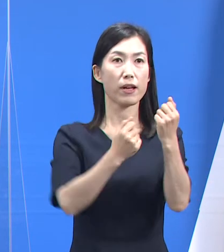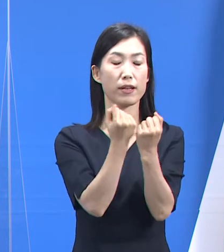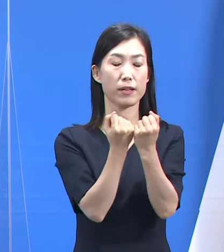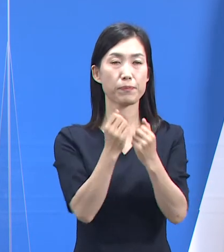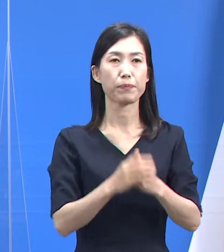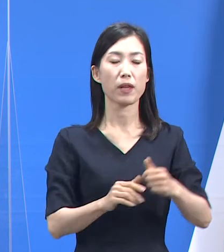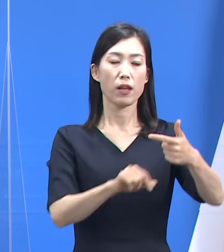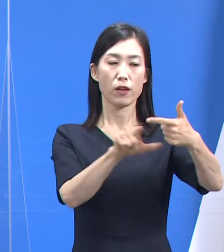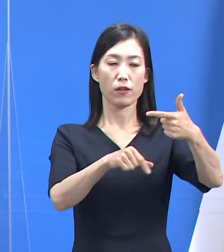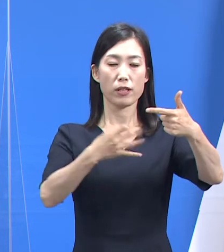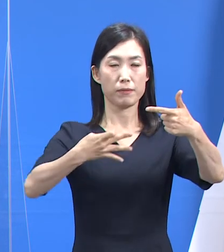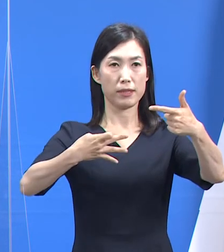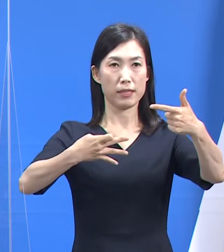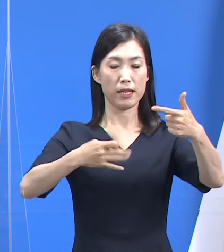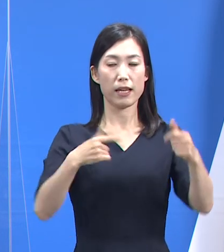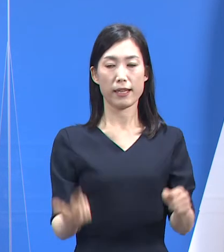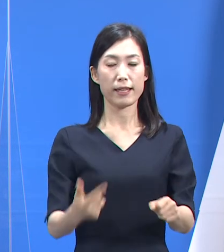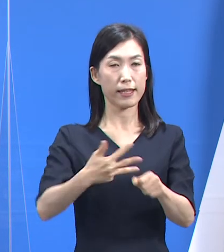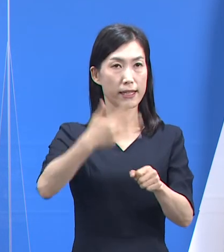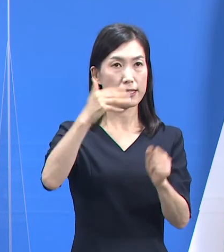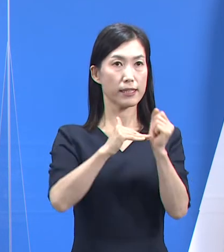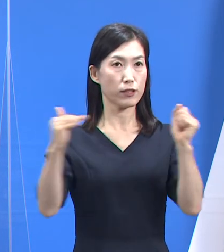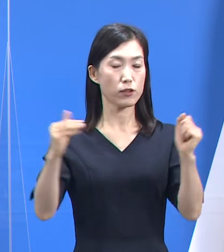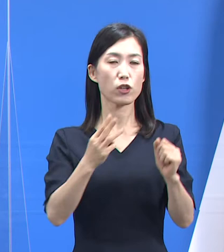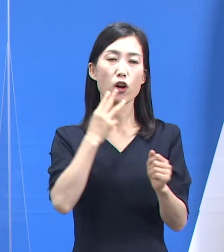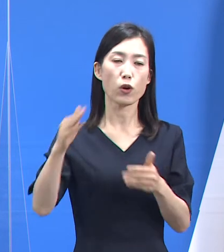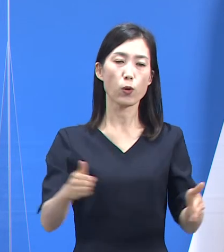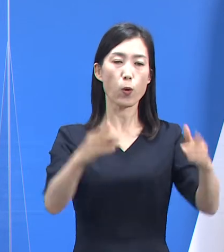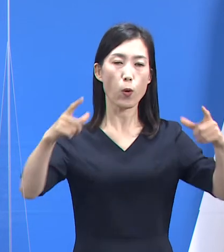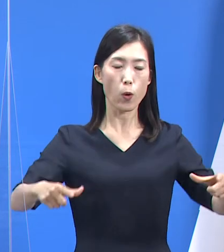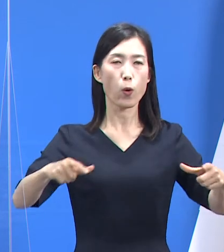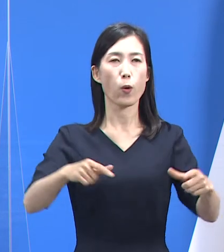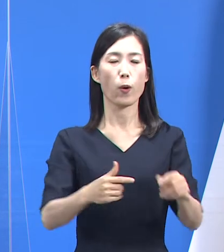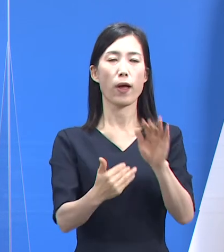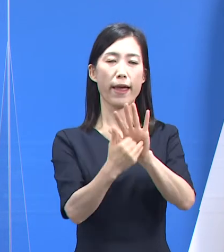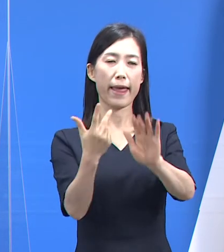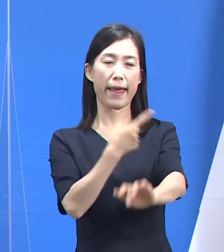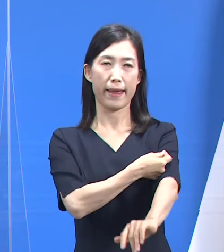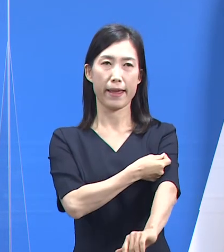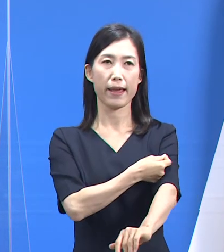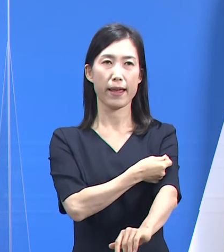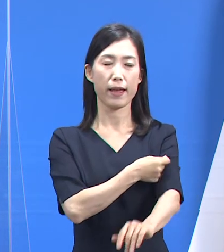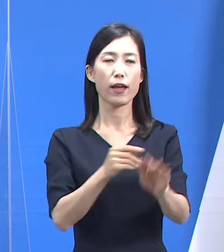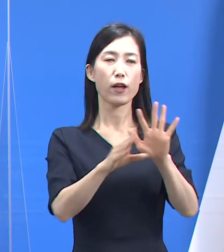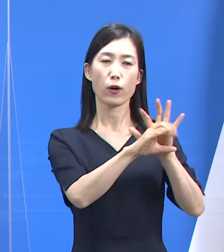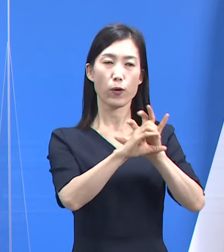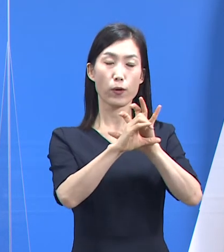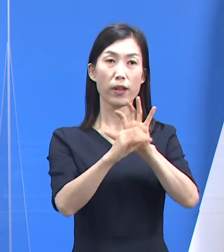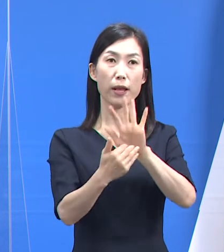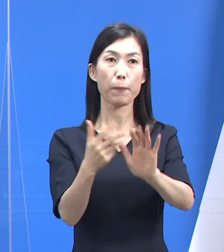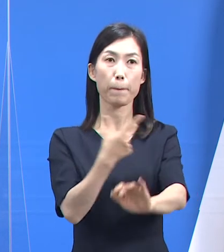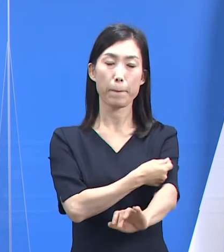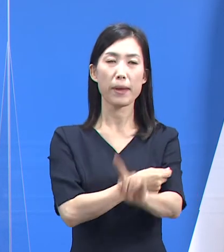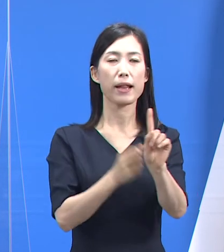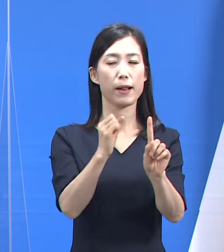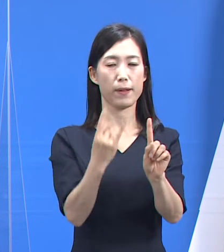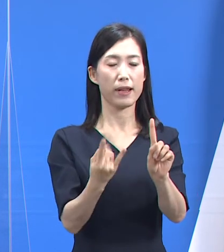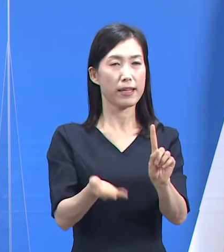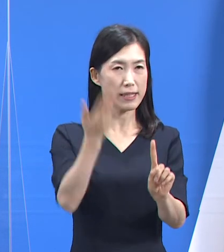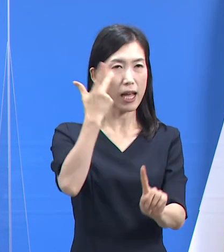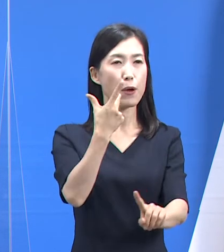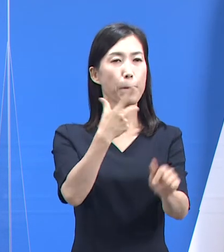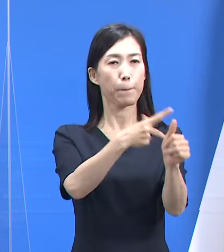6월 14일 18시 기준 도내에서 코로나19 예방접종을 1회 이상 받은